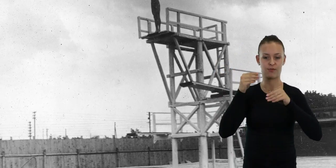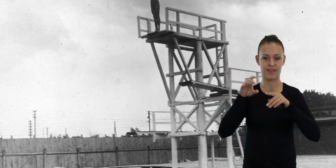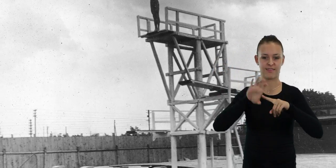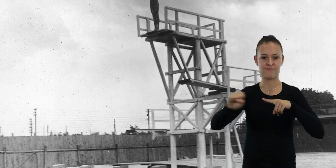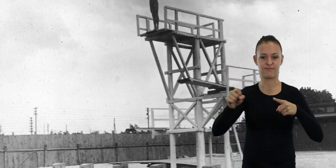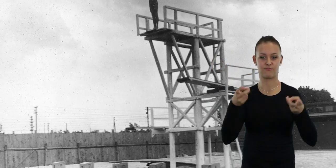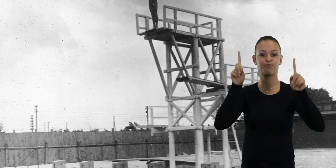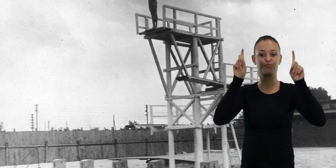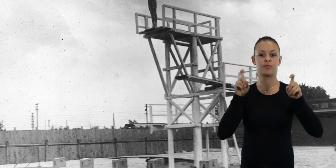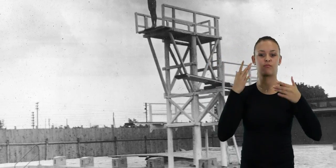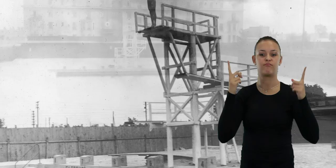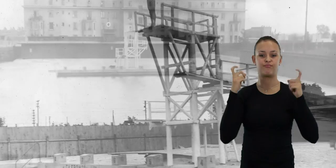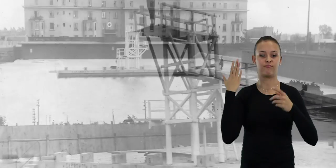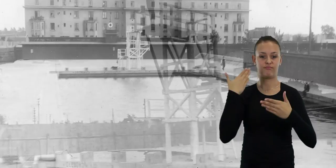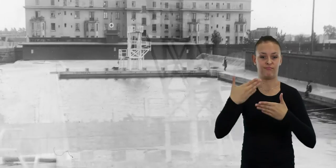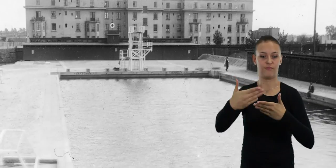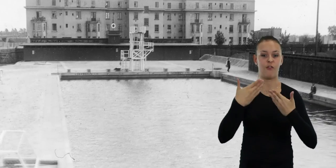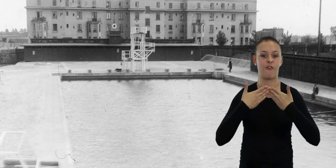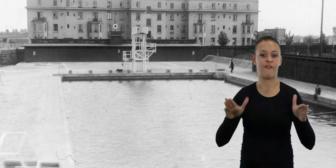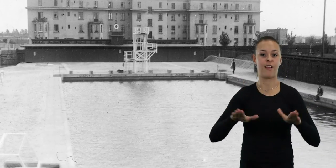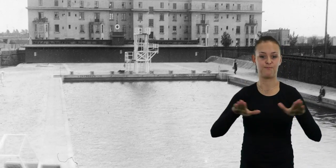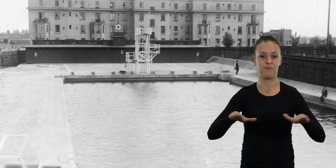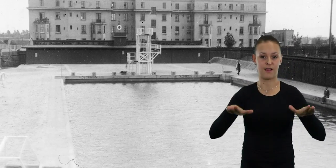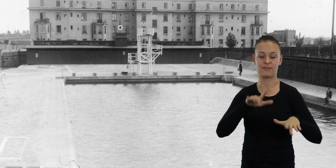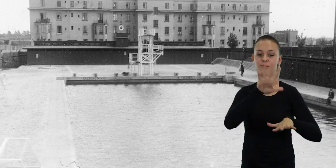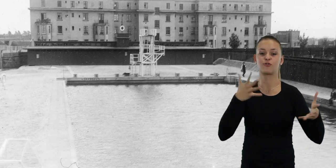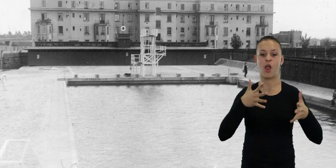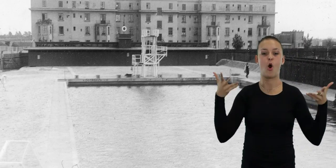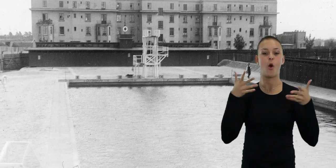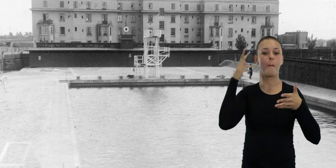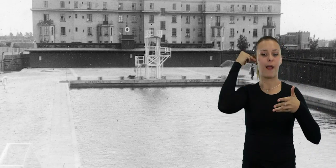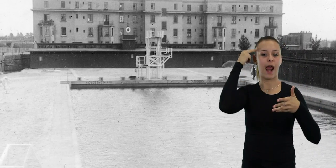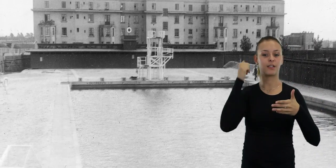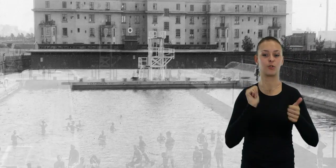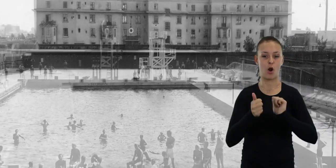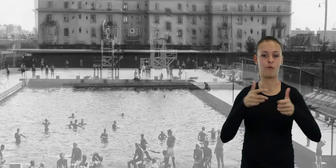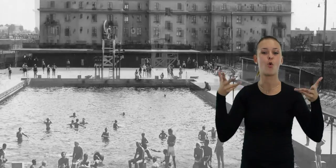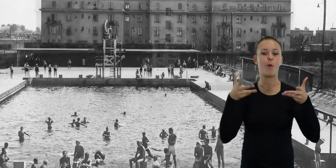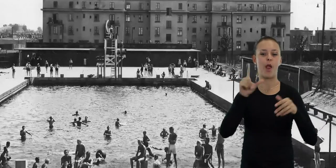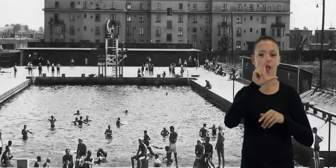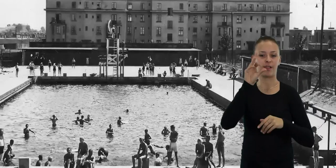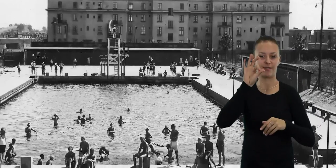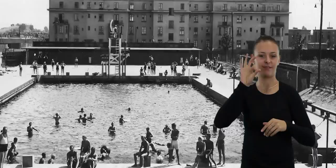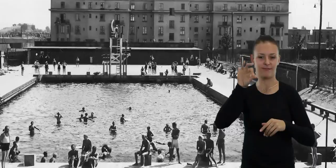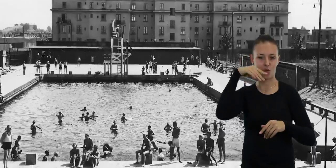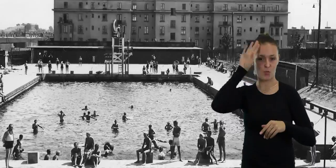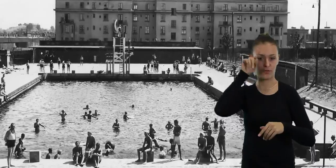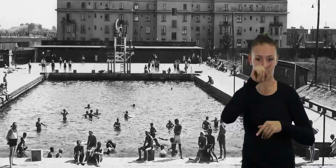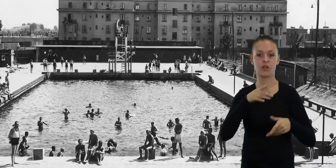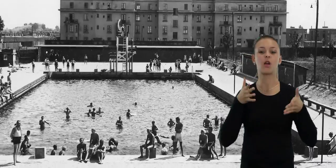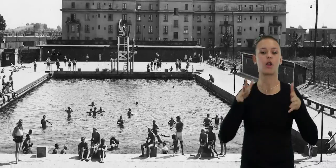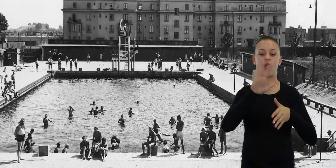nastąpił dopiero wraz z oddaniem do użytku otwartego basenu w Parku Sportowym ŁKS-u przy Alei Unii w lipcu